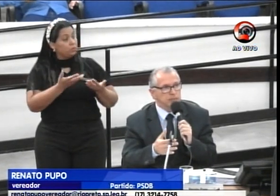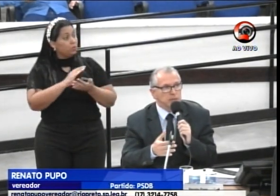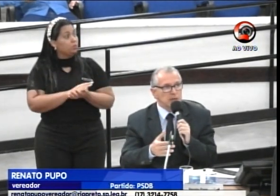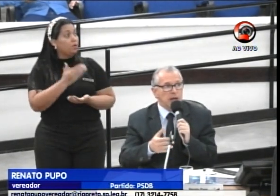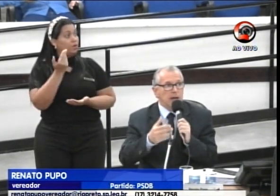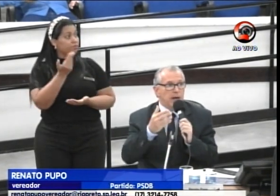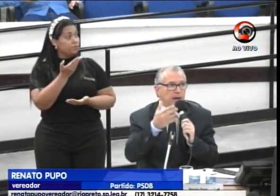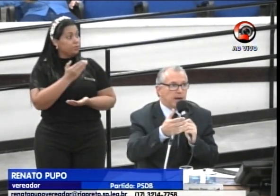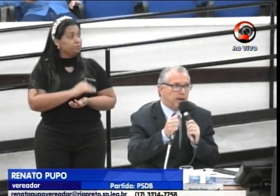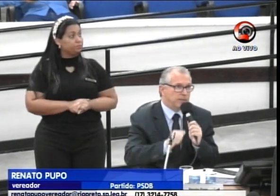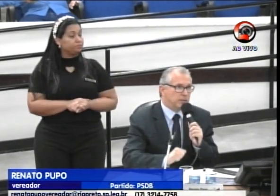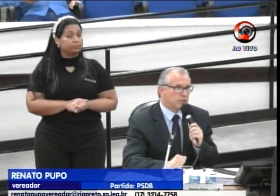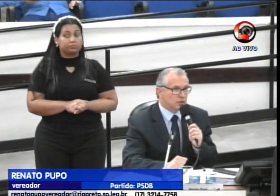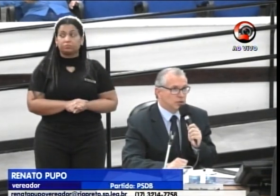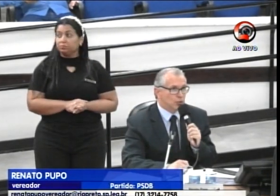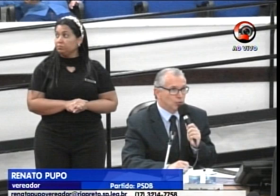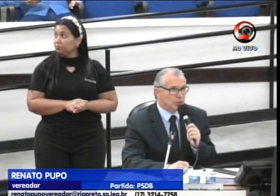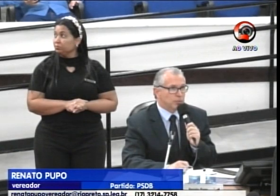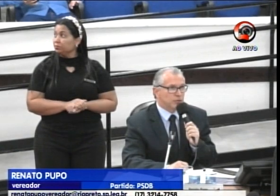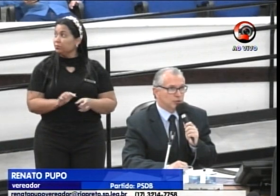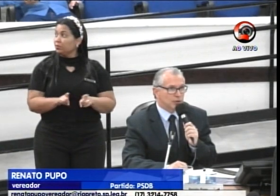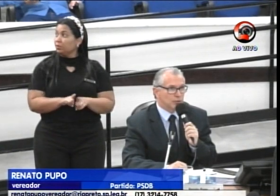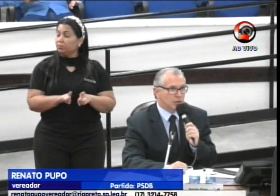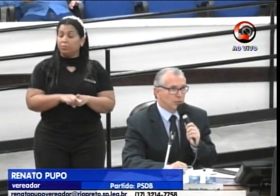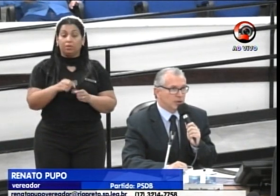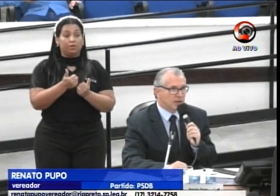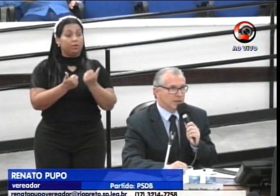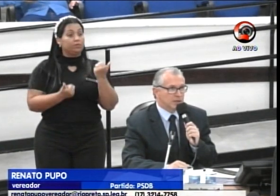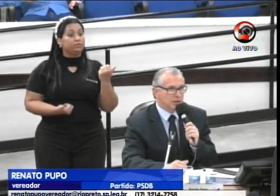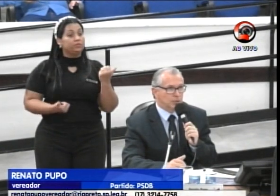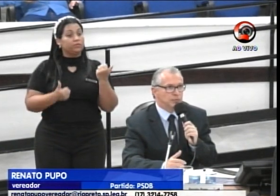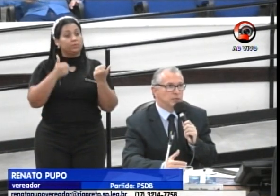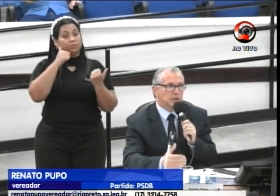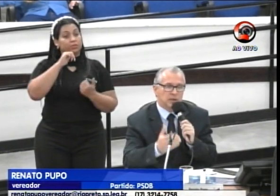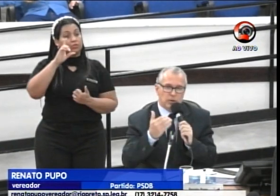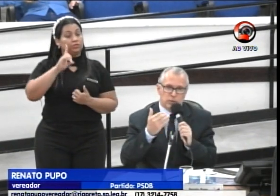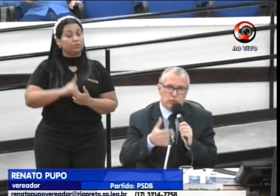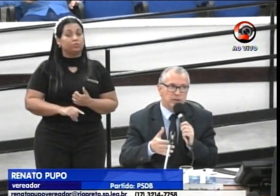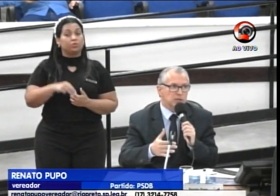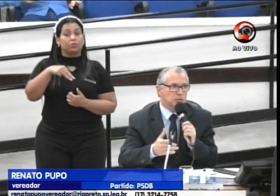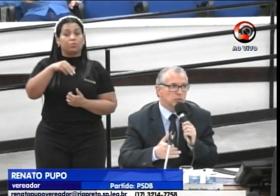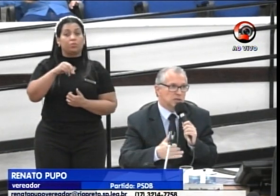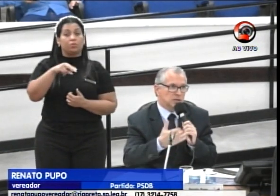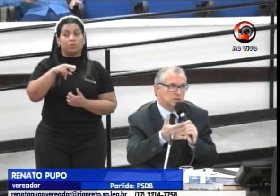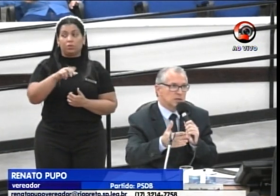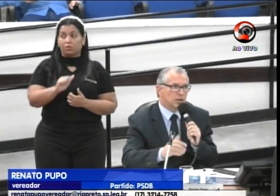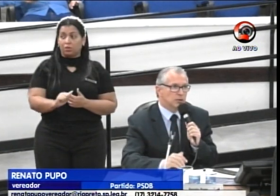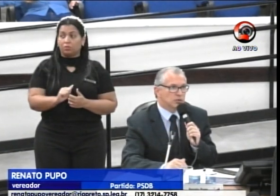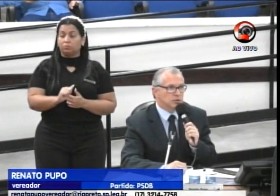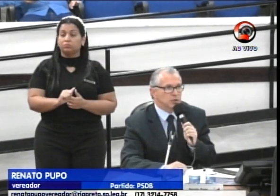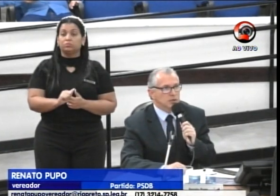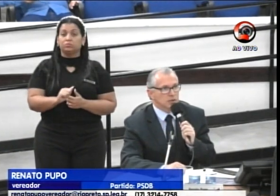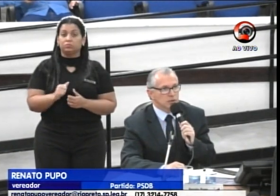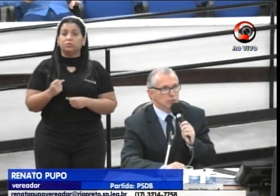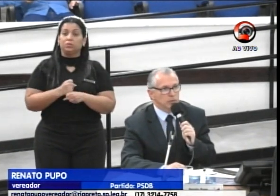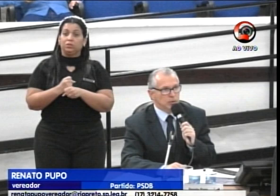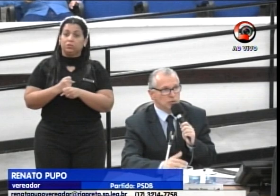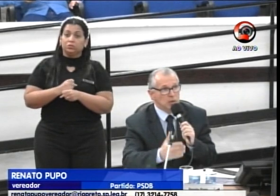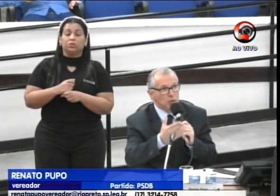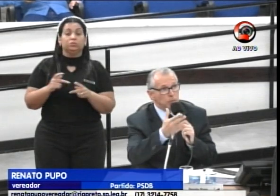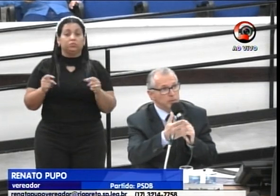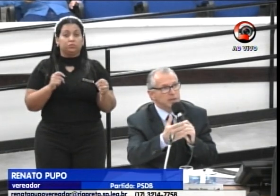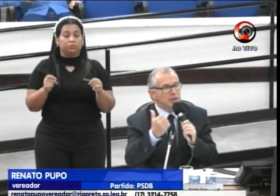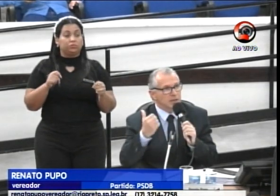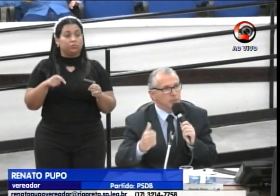senhor, à vice-diretora, professora doutora Mônica Galindo, que tem muito êxito nesses anos de gestão do